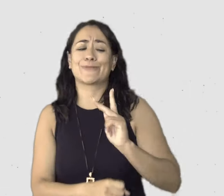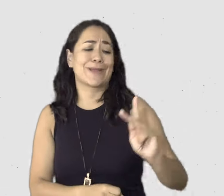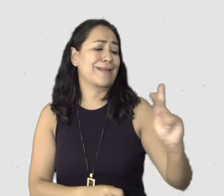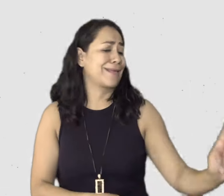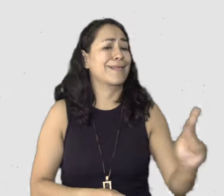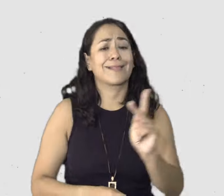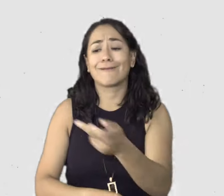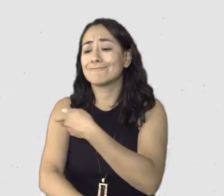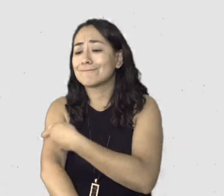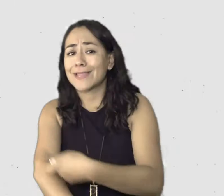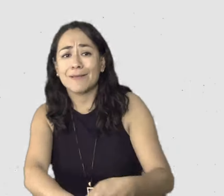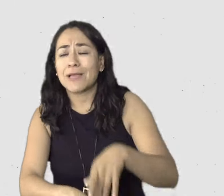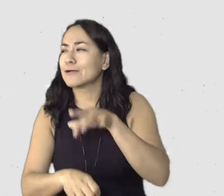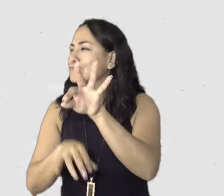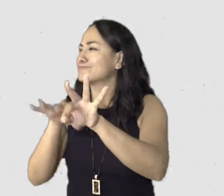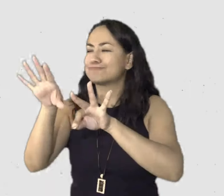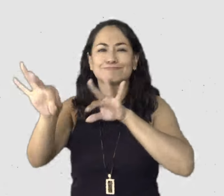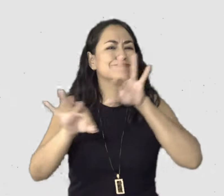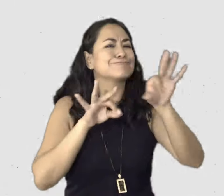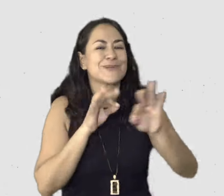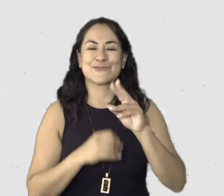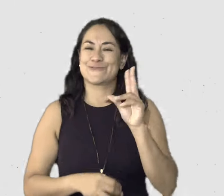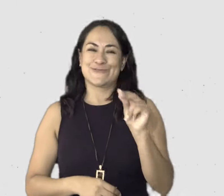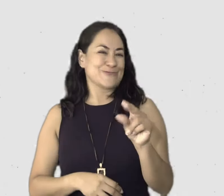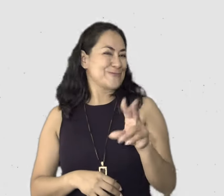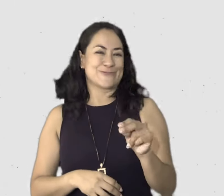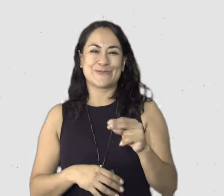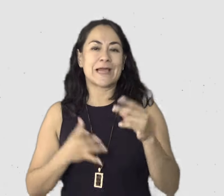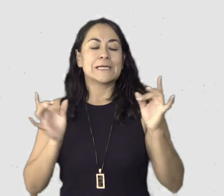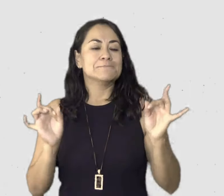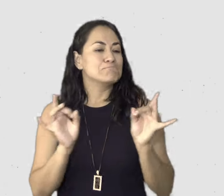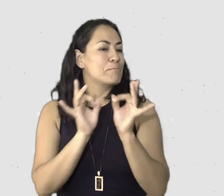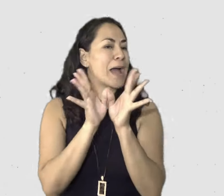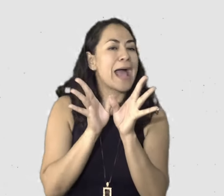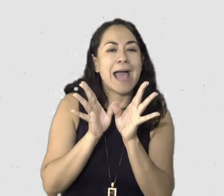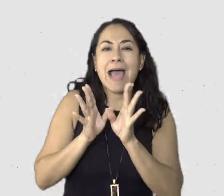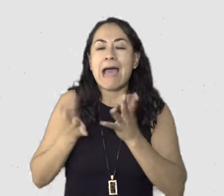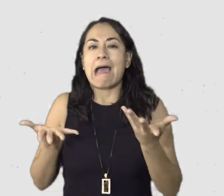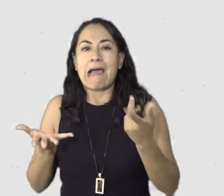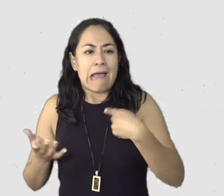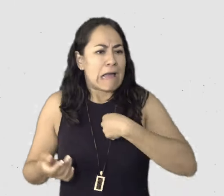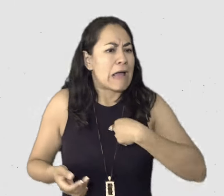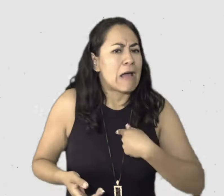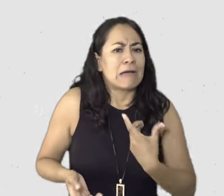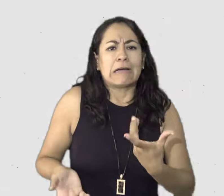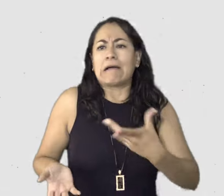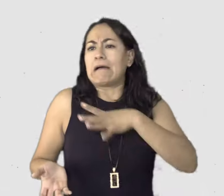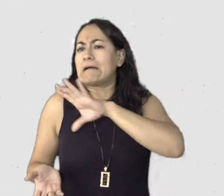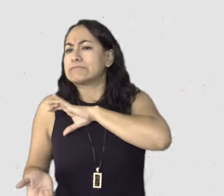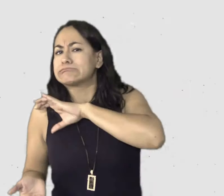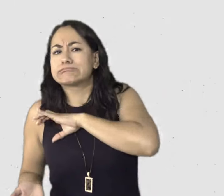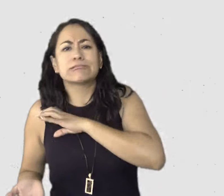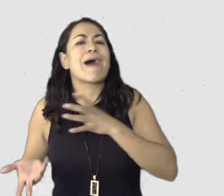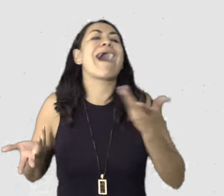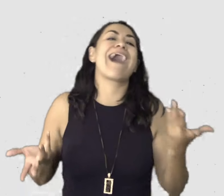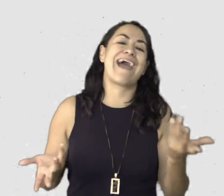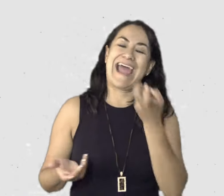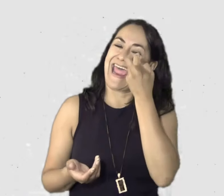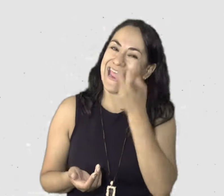tu primo, ni eliges sus personalidades. O simplemente te los ponen y aprendes a quererlos y respetarlos. Y así yo vi esta tribu,